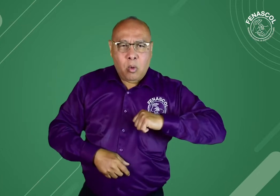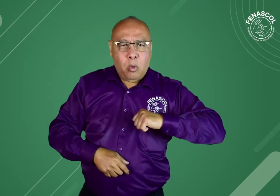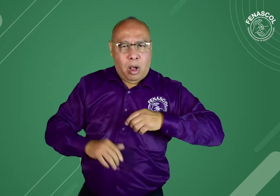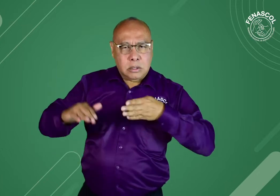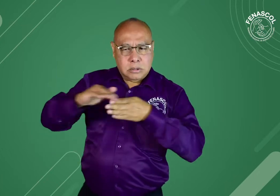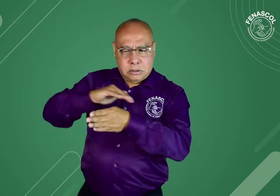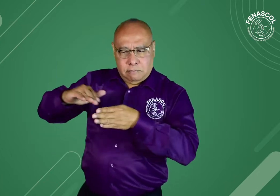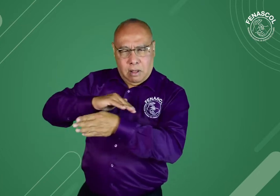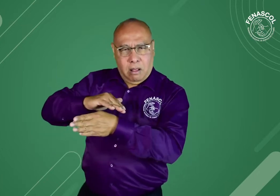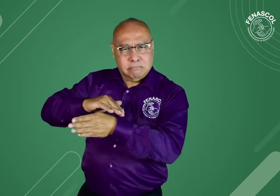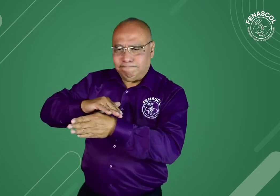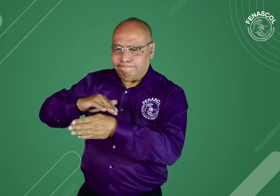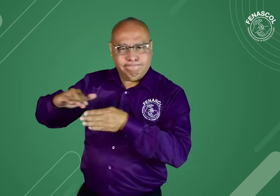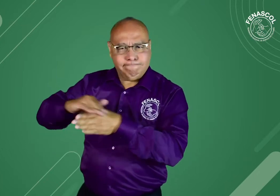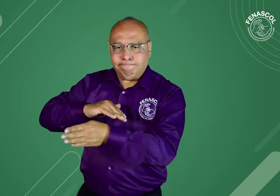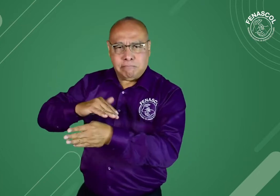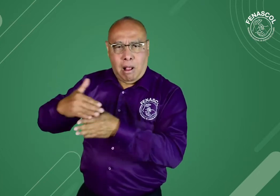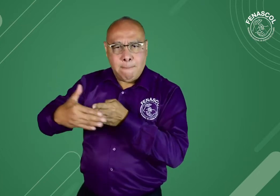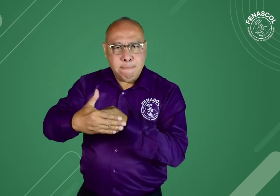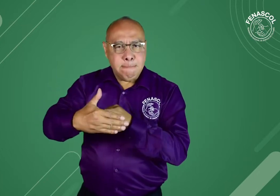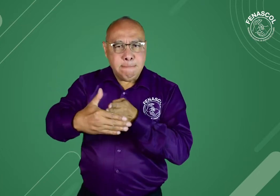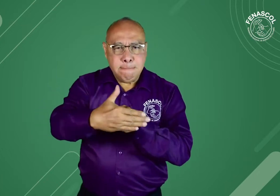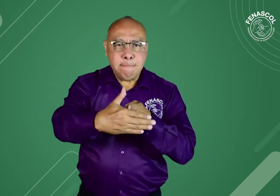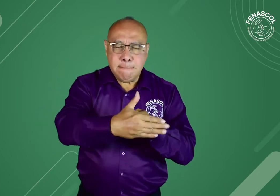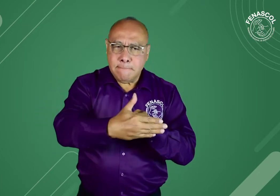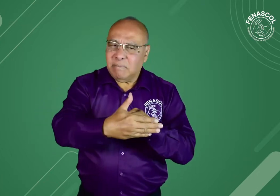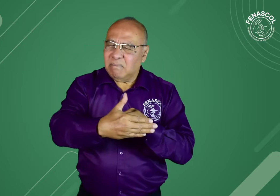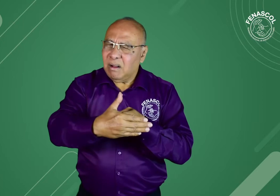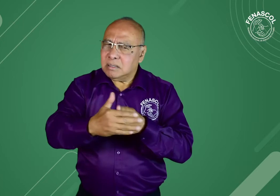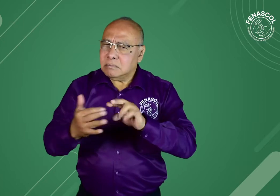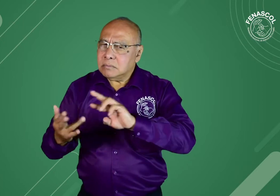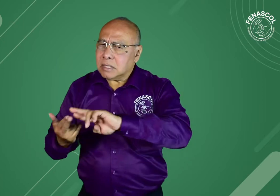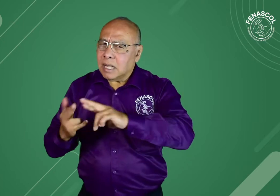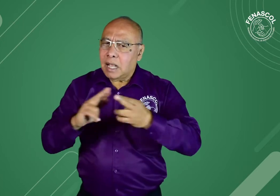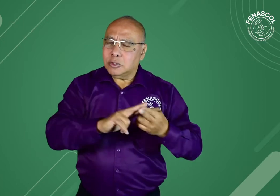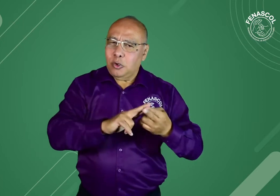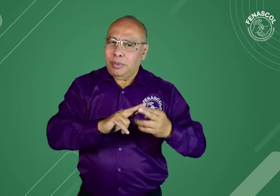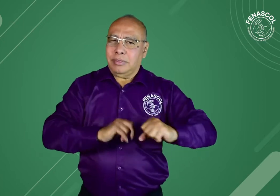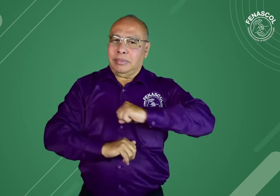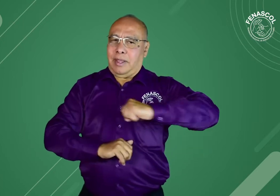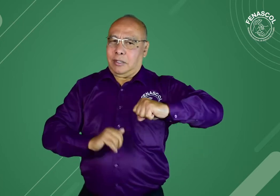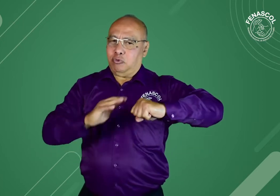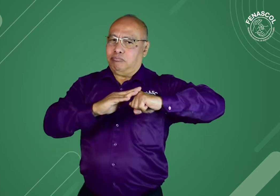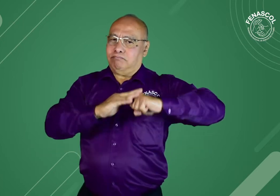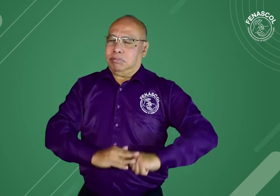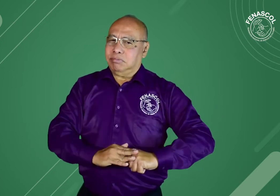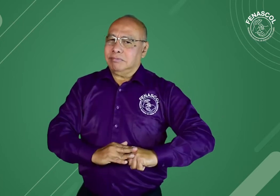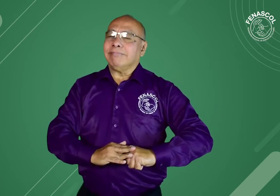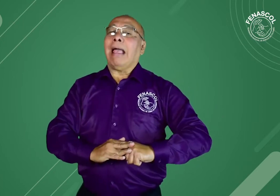público y privado que no están cumpliendo con los requisitos de accesibilidad y que